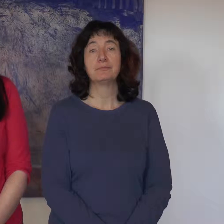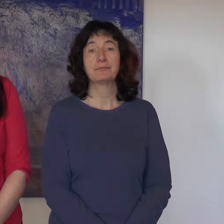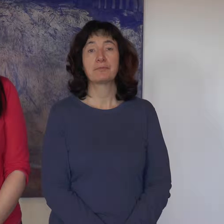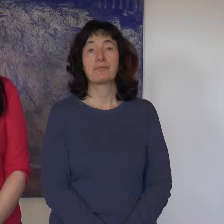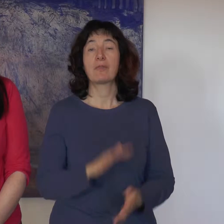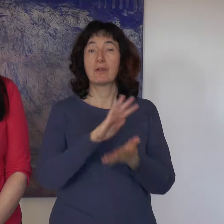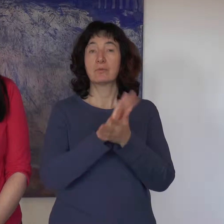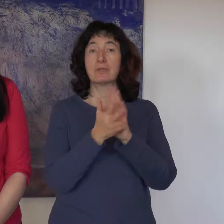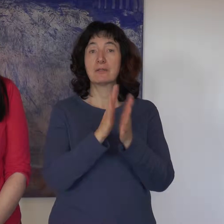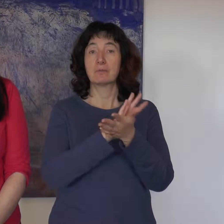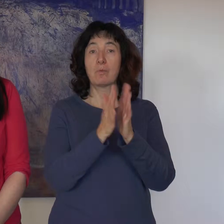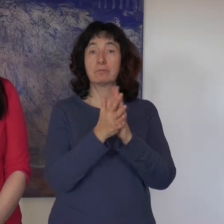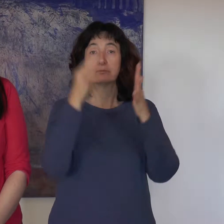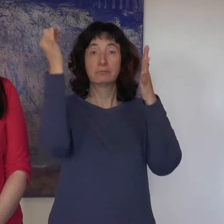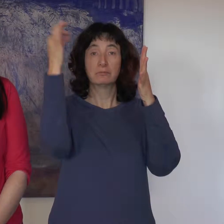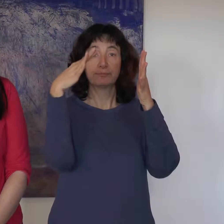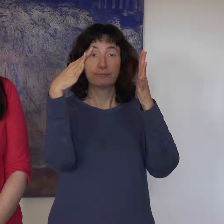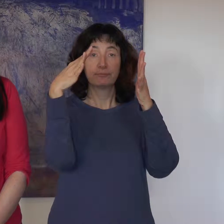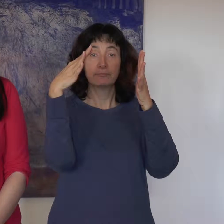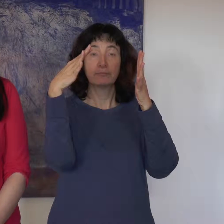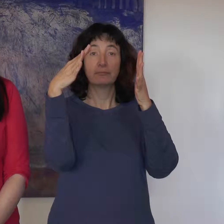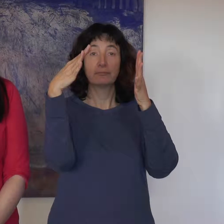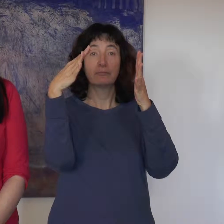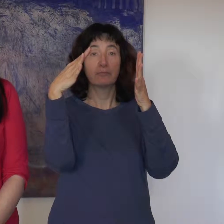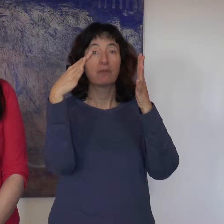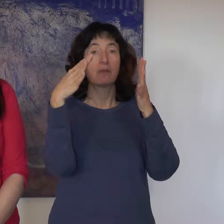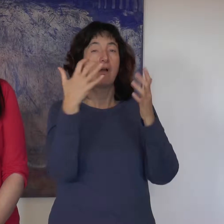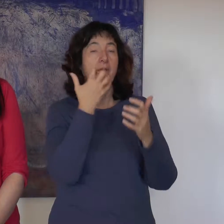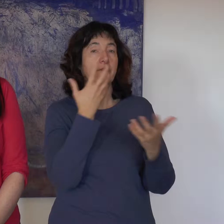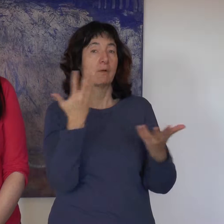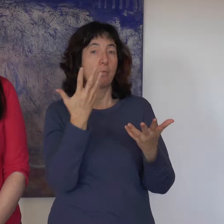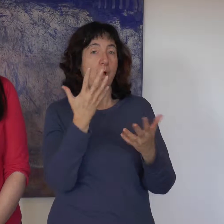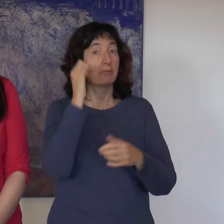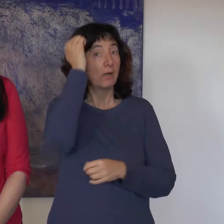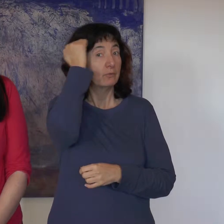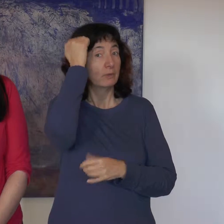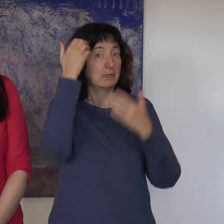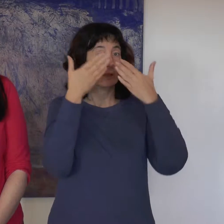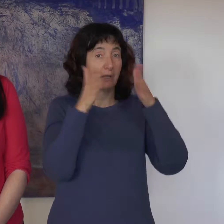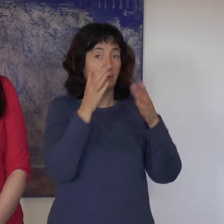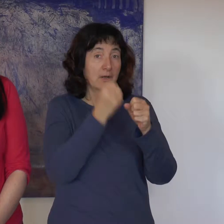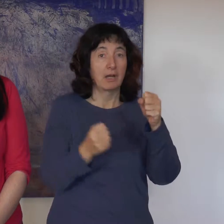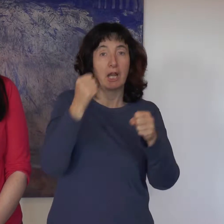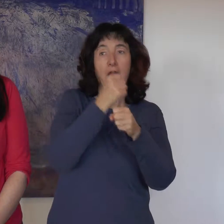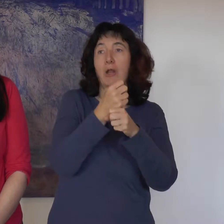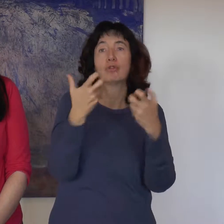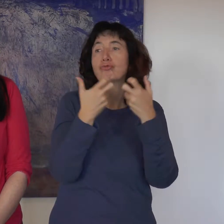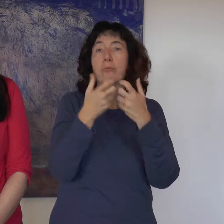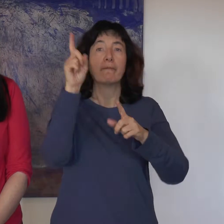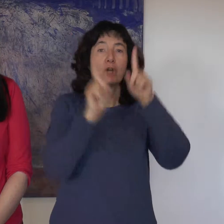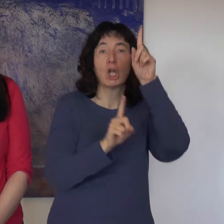L'association C'est un Signe peut aussi créer des ateliers découvertes pour vos fêtes,